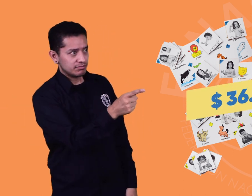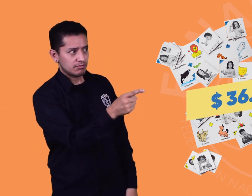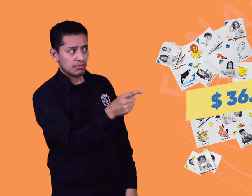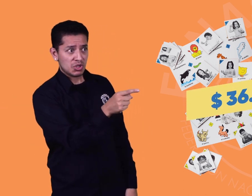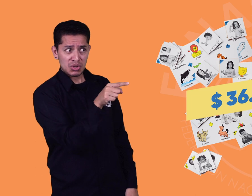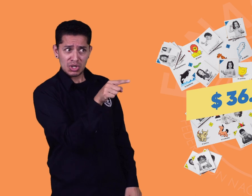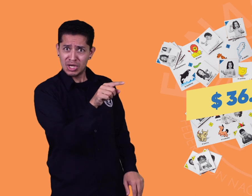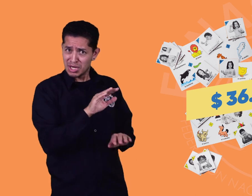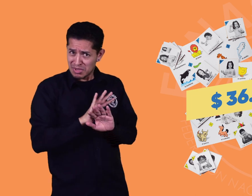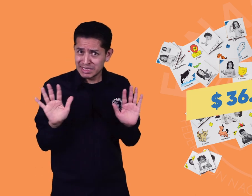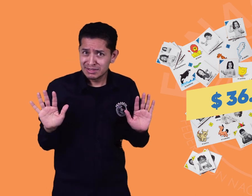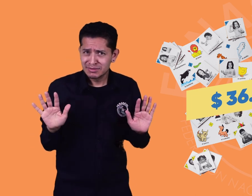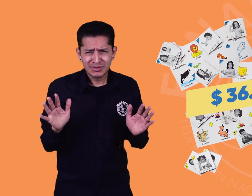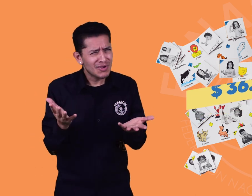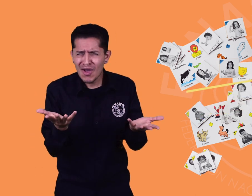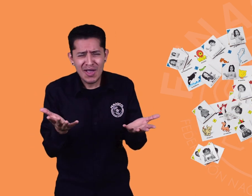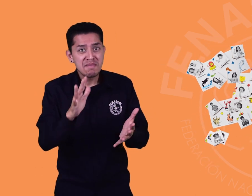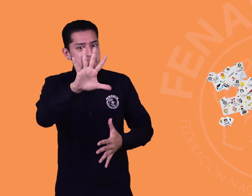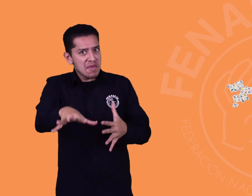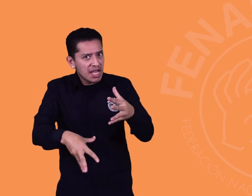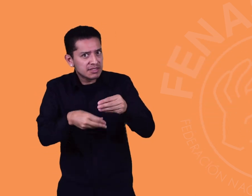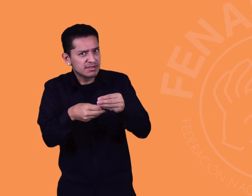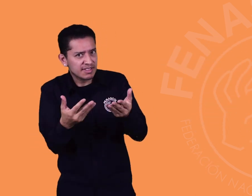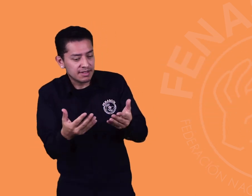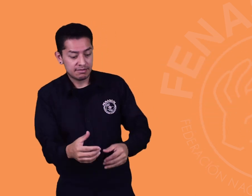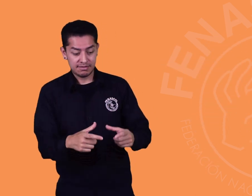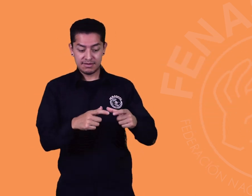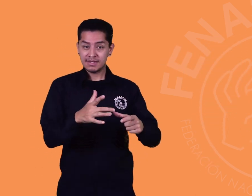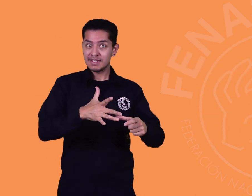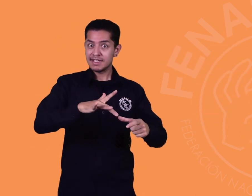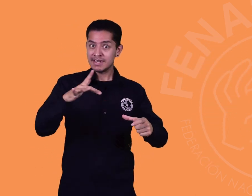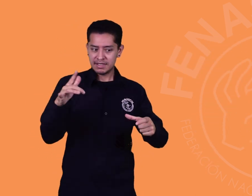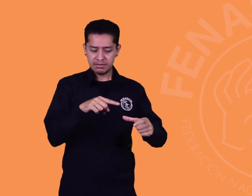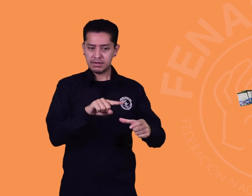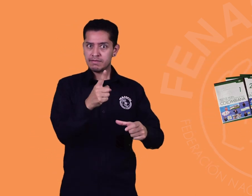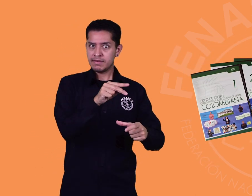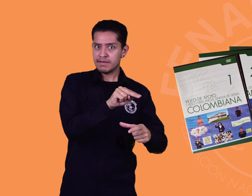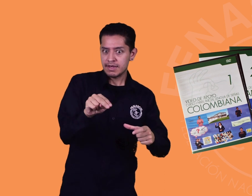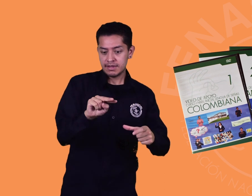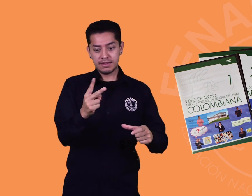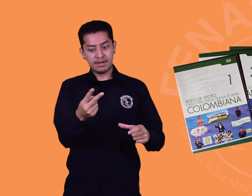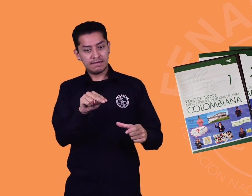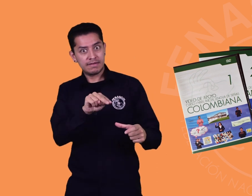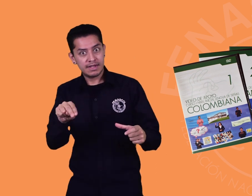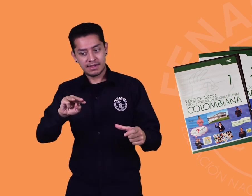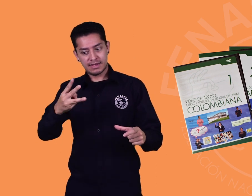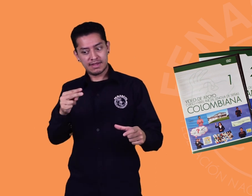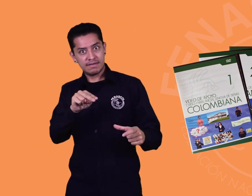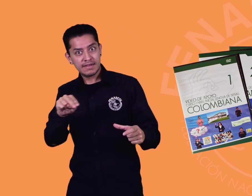Pero eso no es todo. Aún hay más. La colección completa de DVDs del nivel inicial de lengua de señas colombiana,